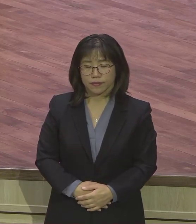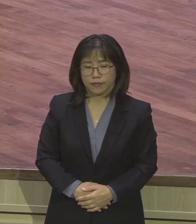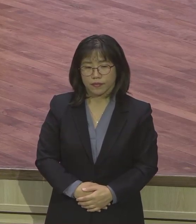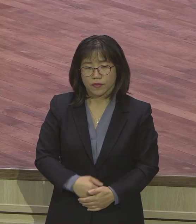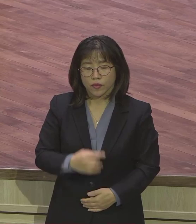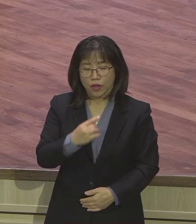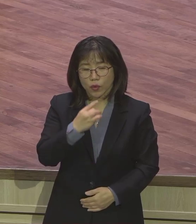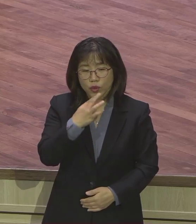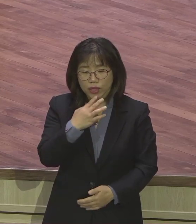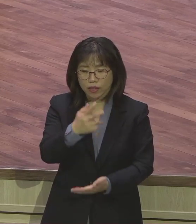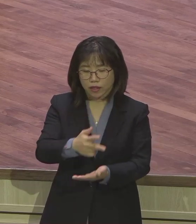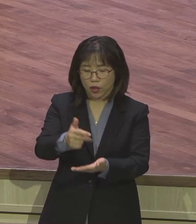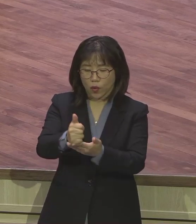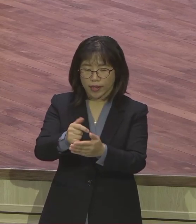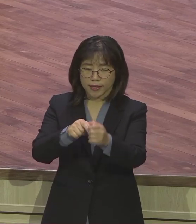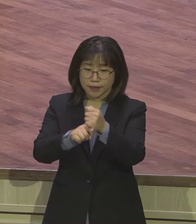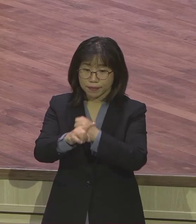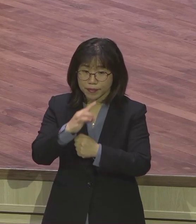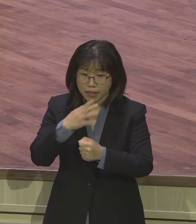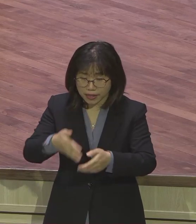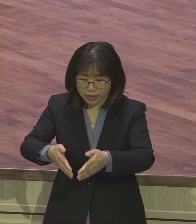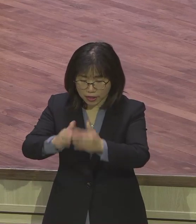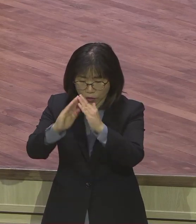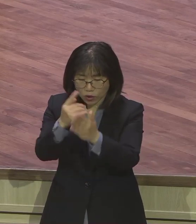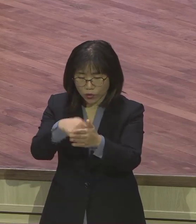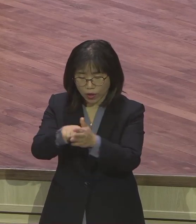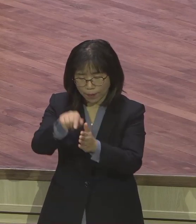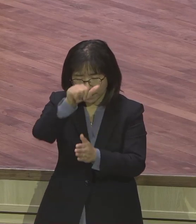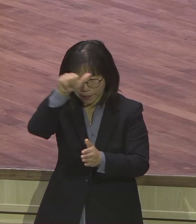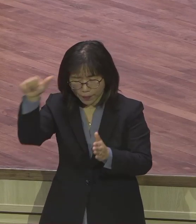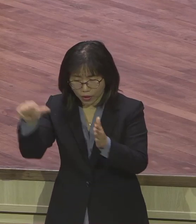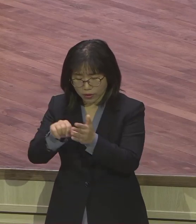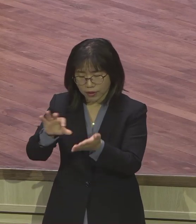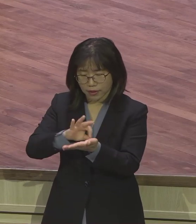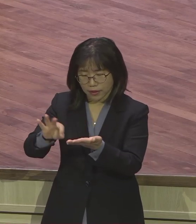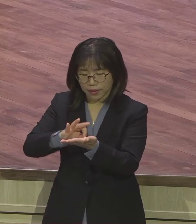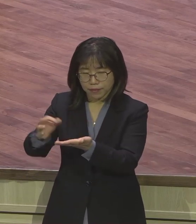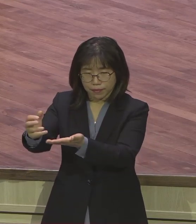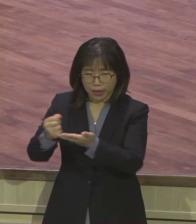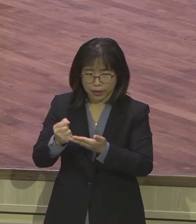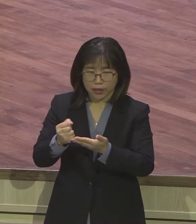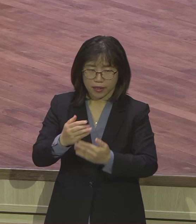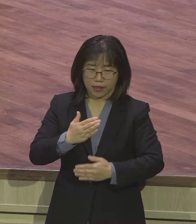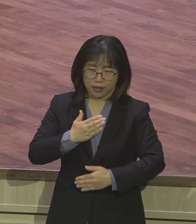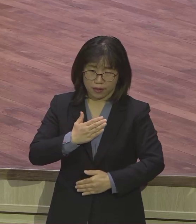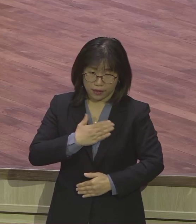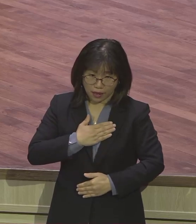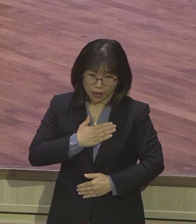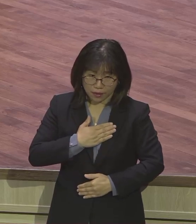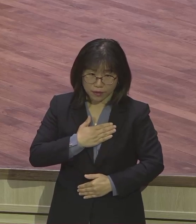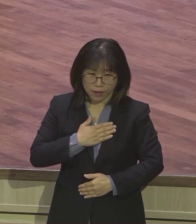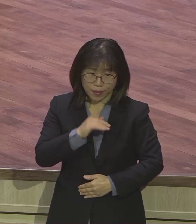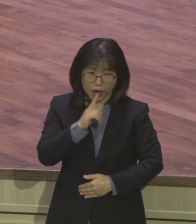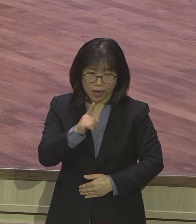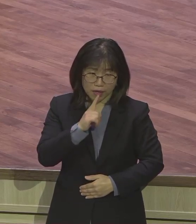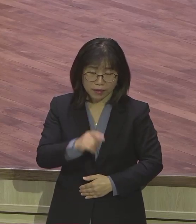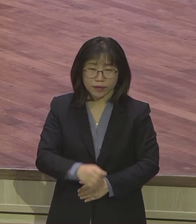여호와의 뜻만이 완전히 서는데 일평선 쓰임 받는 자. 그런 말이에요. 아멘. 여러분 그렇게